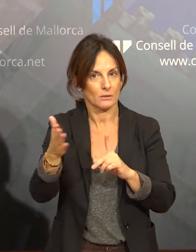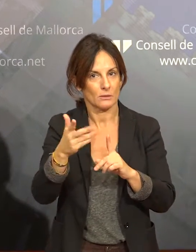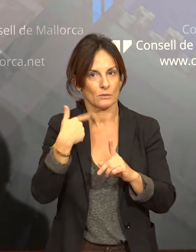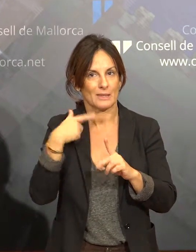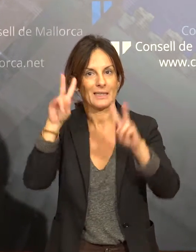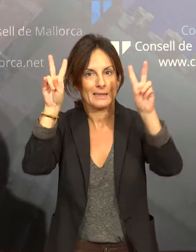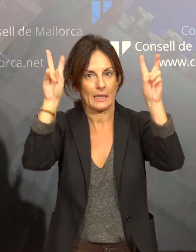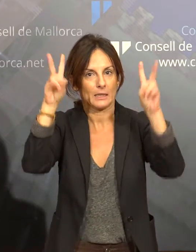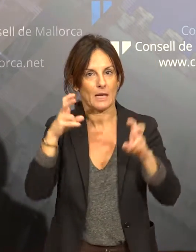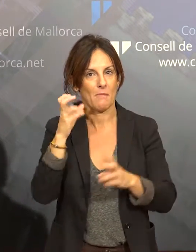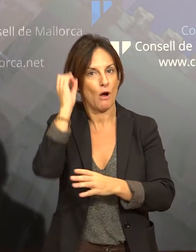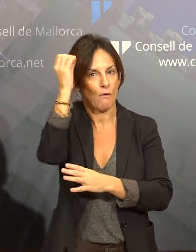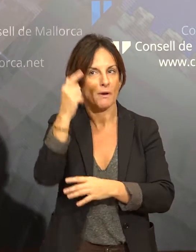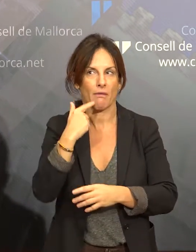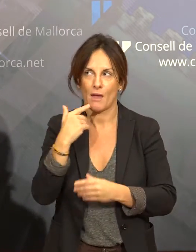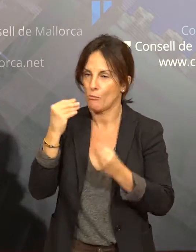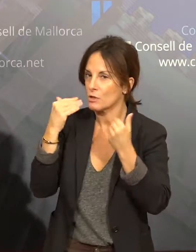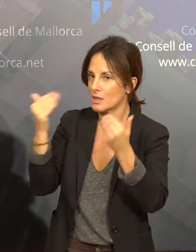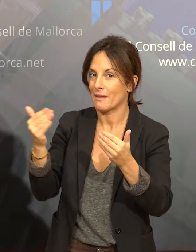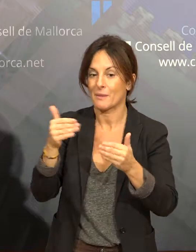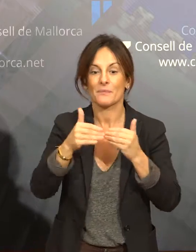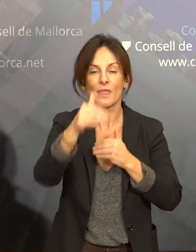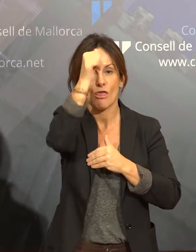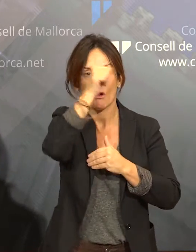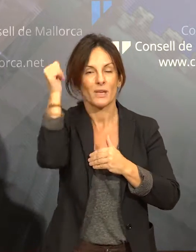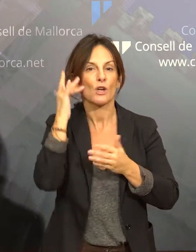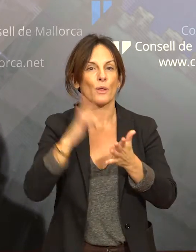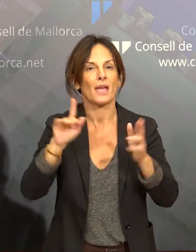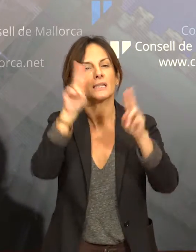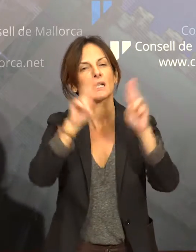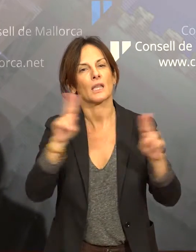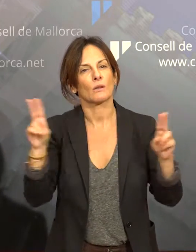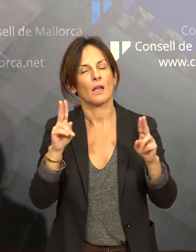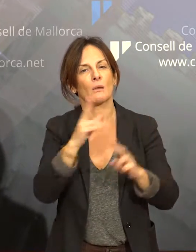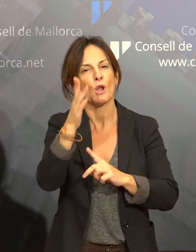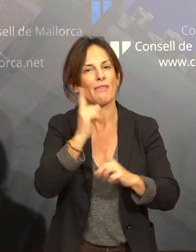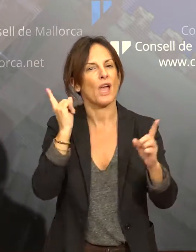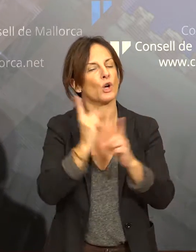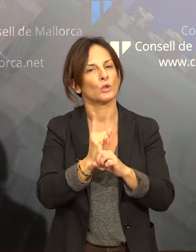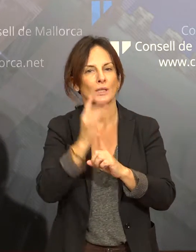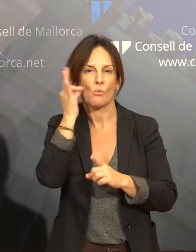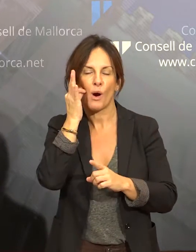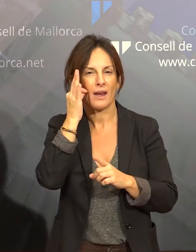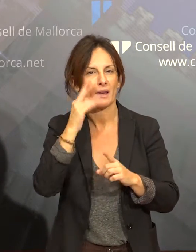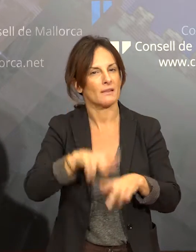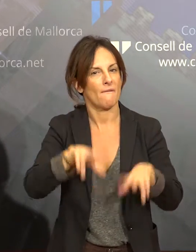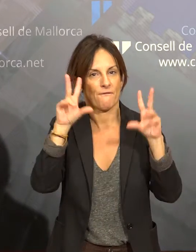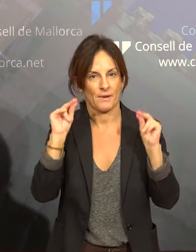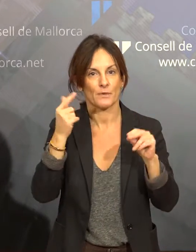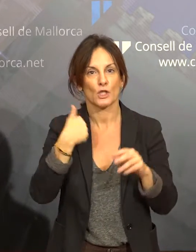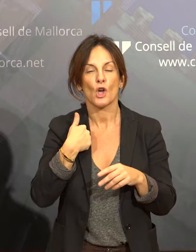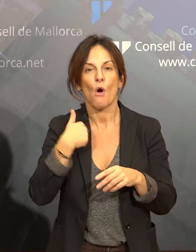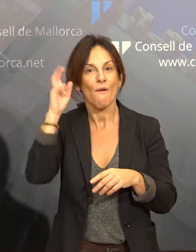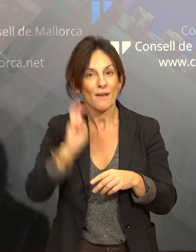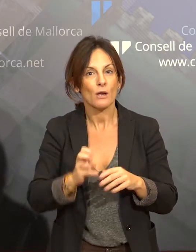Internacional contra la Violència hacia les Mulleres i particularment el que vengo a explicar és un informe